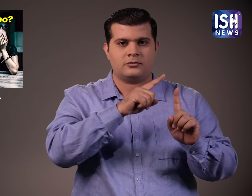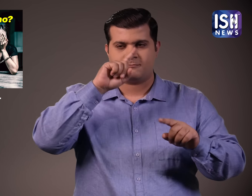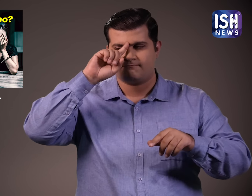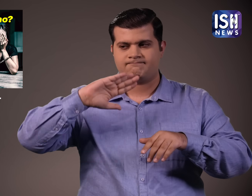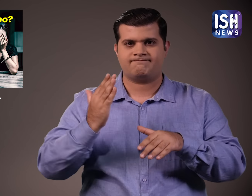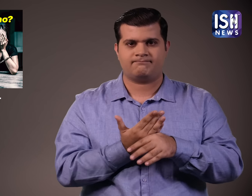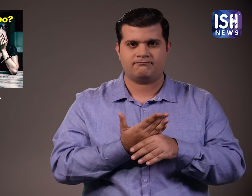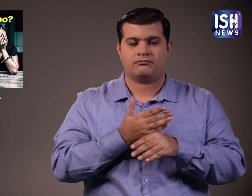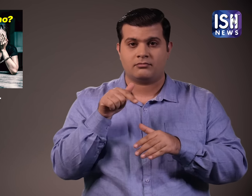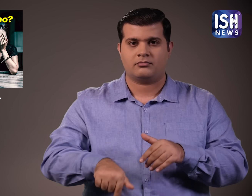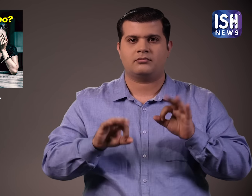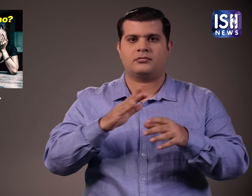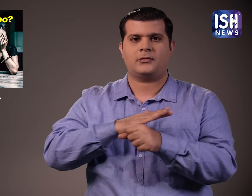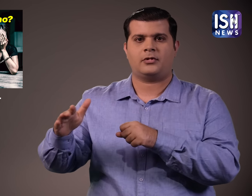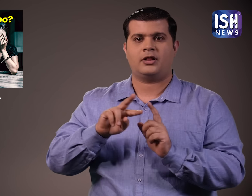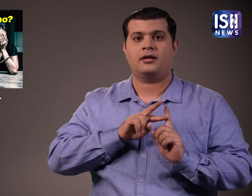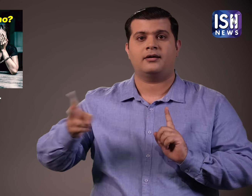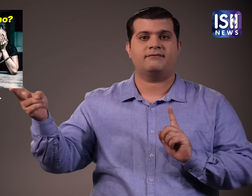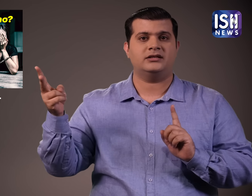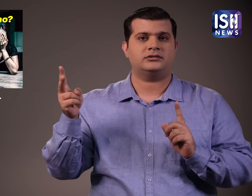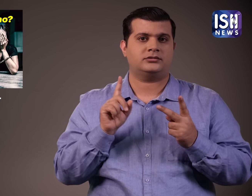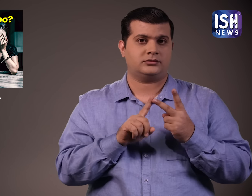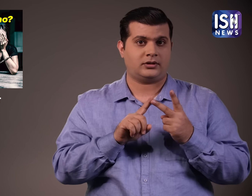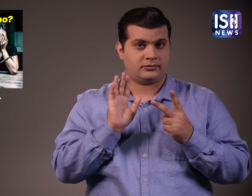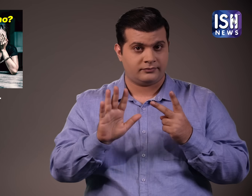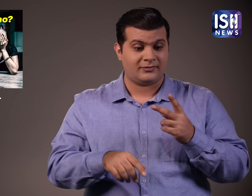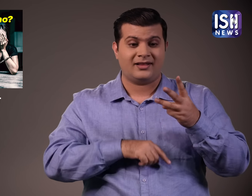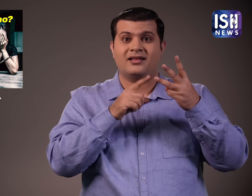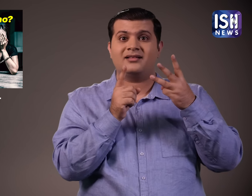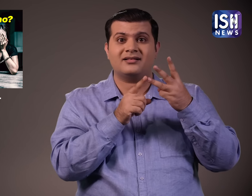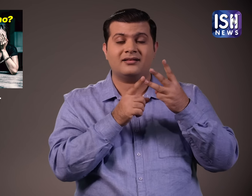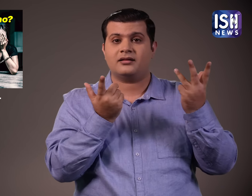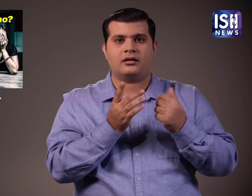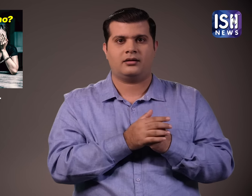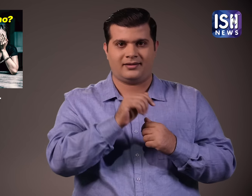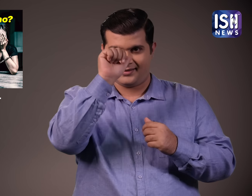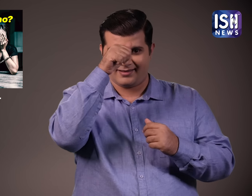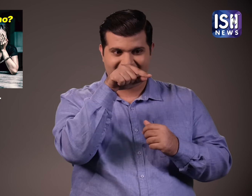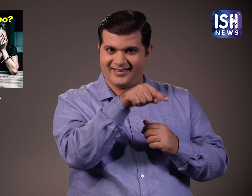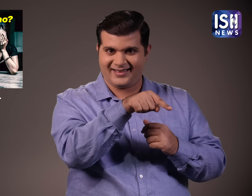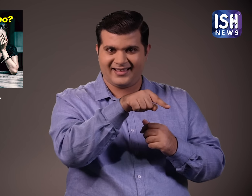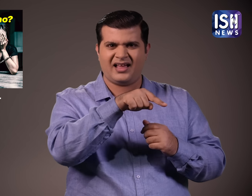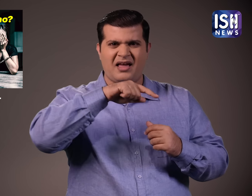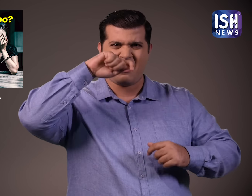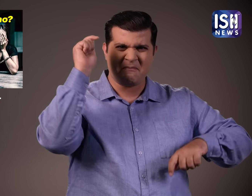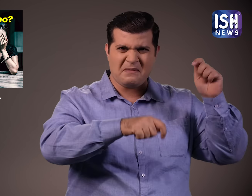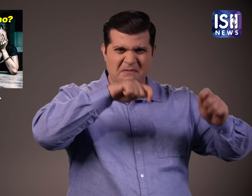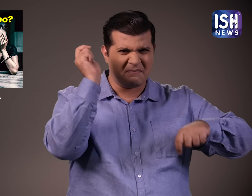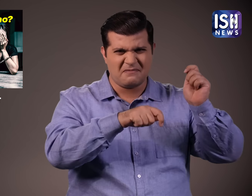जय को बहुत पीटा था तो शायद ये बदला लेने के लिए उसे मार दिया होगा तीसरी बात ये है कि शिवजित जब